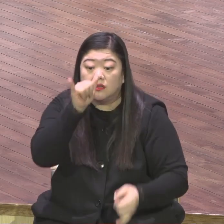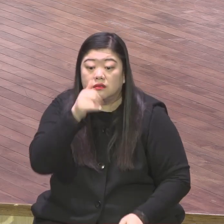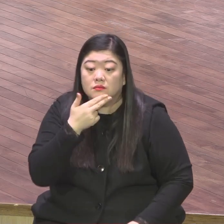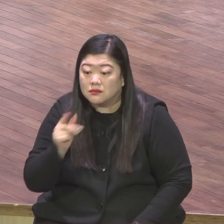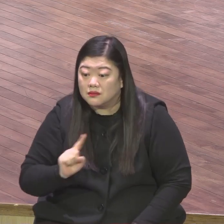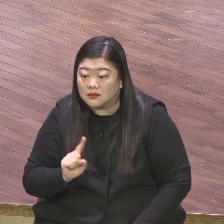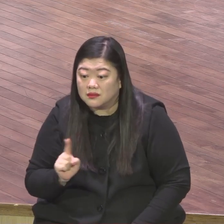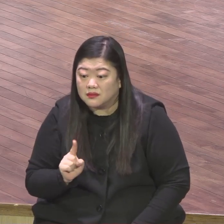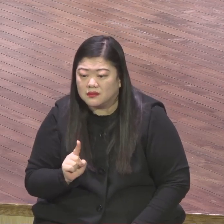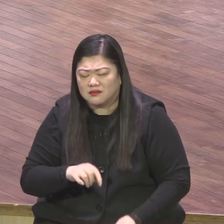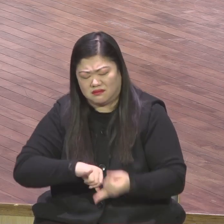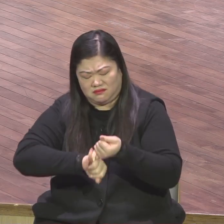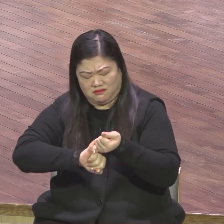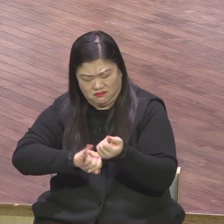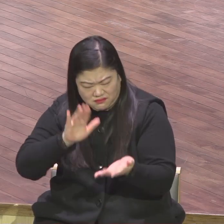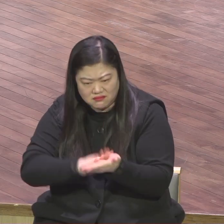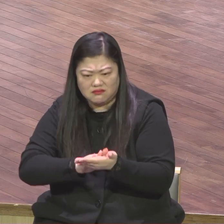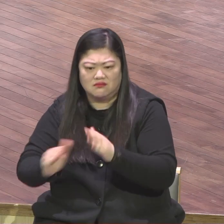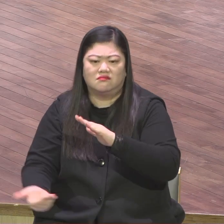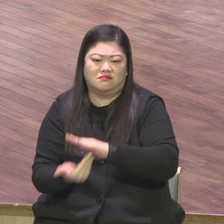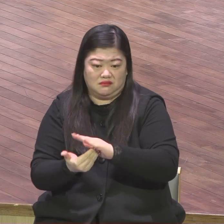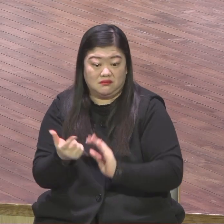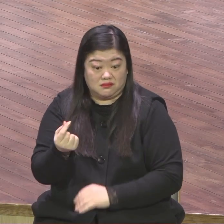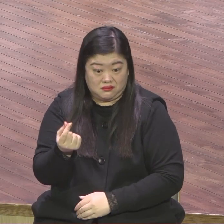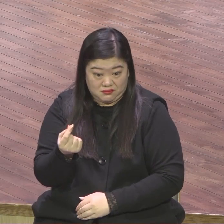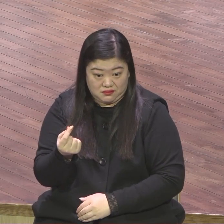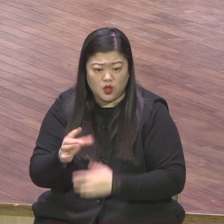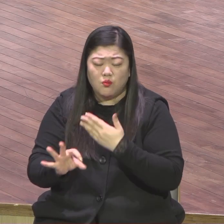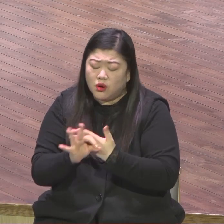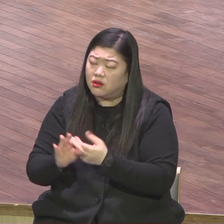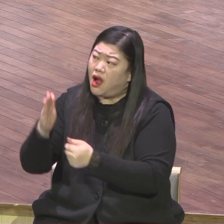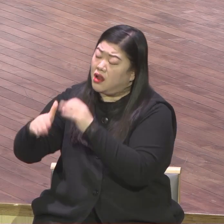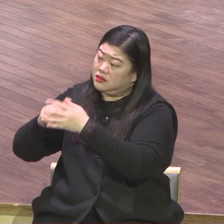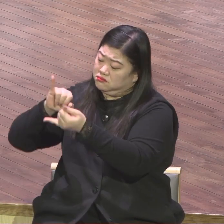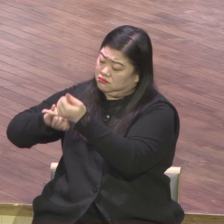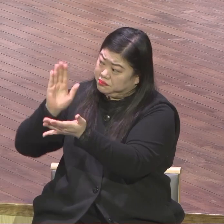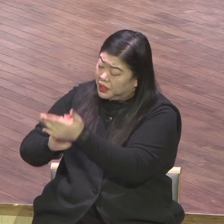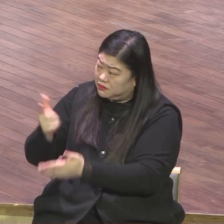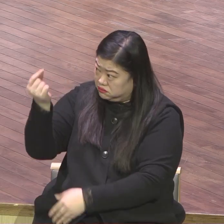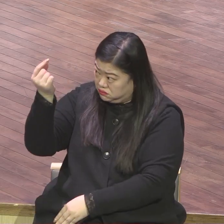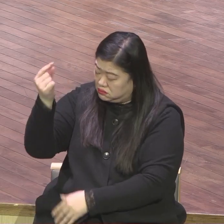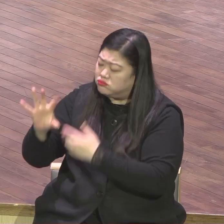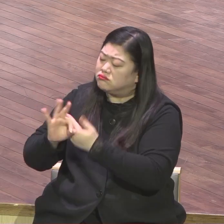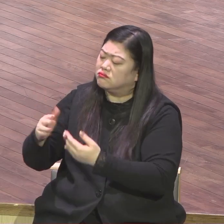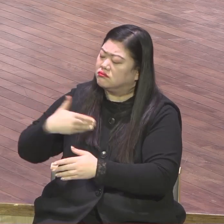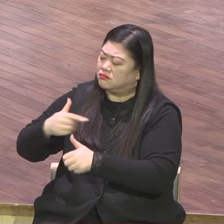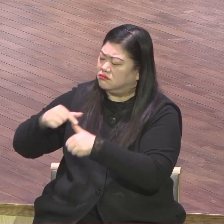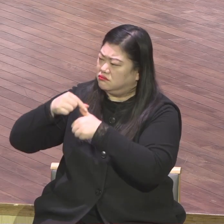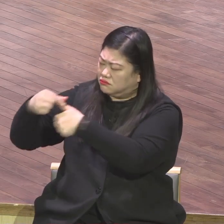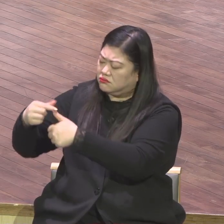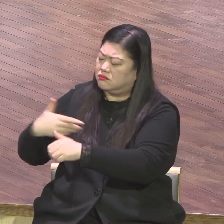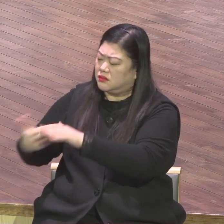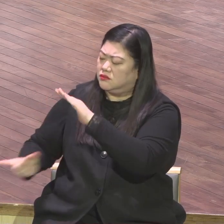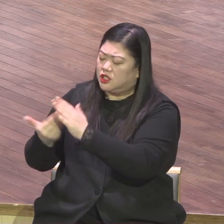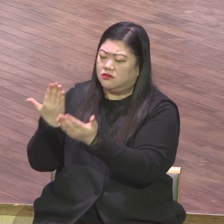오천적 복음화의 도구로 나를 사용하여 주옵사사 우리 교회를 사용하여 주옵사사